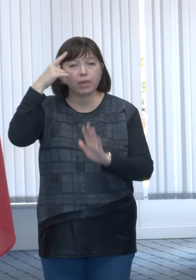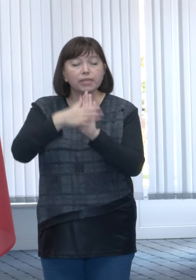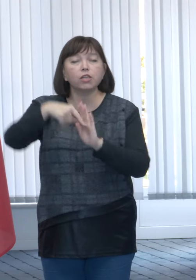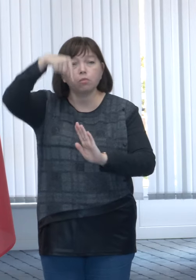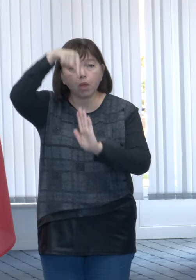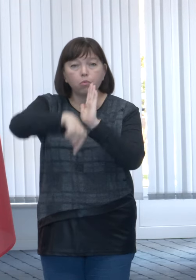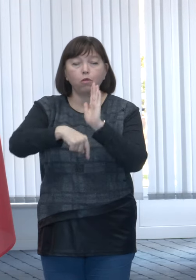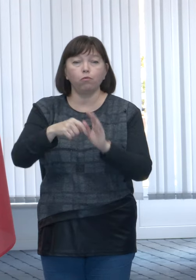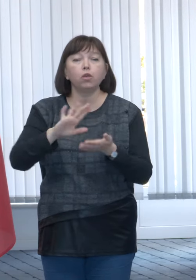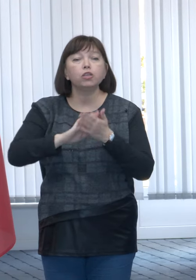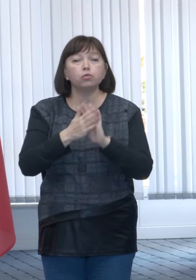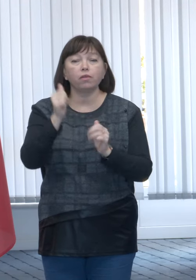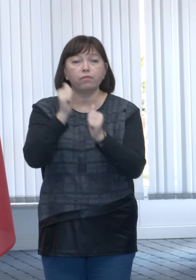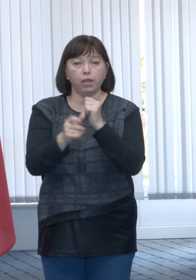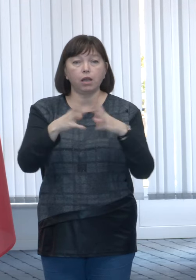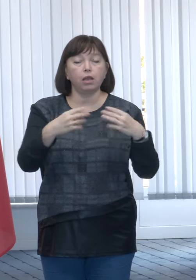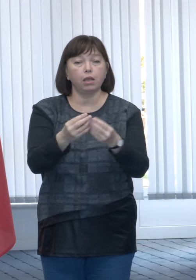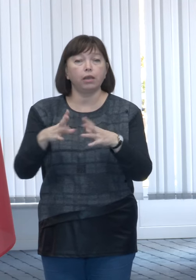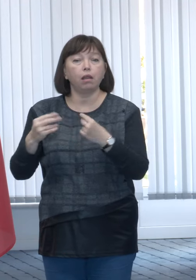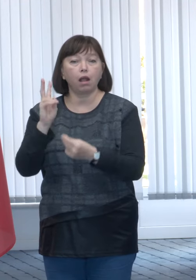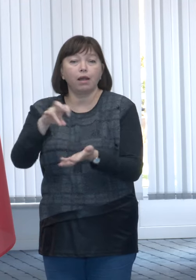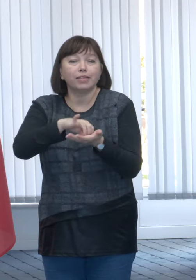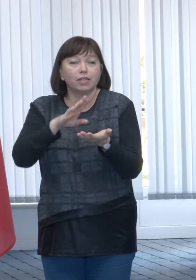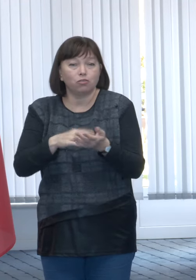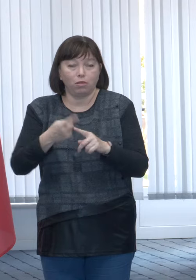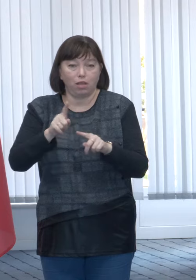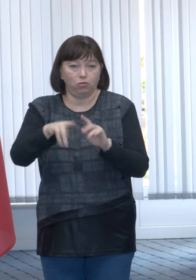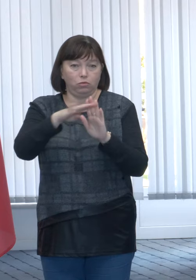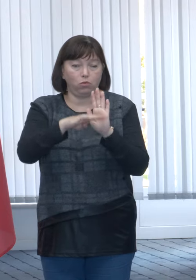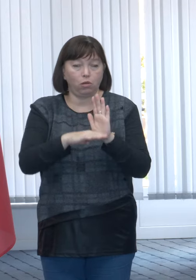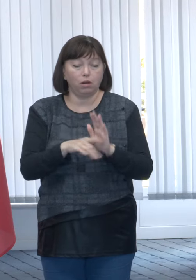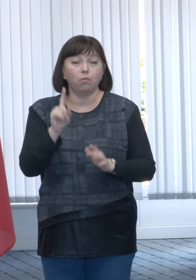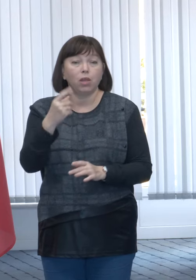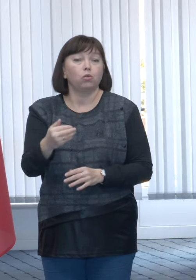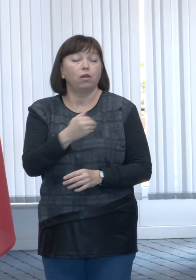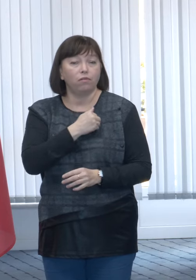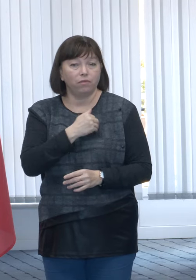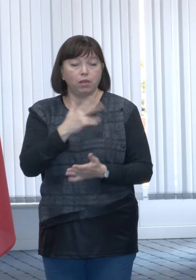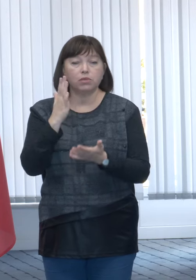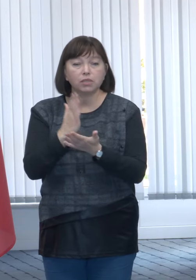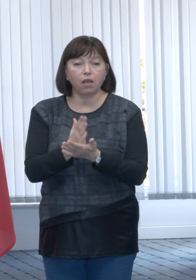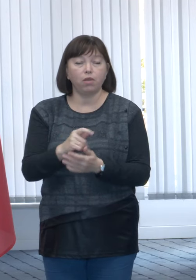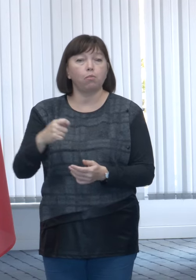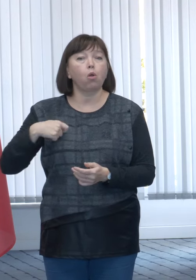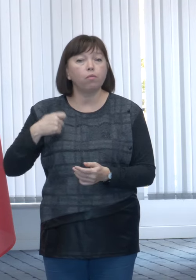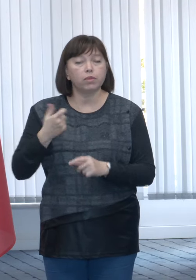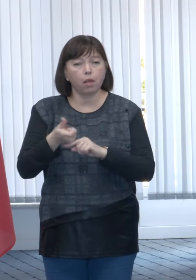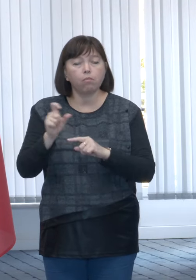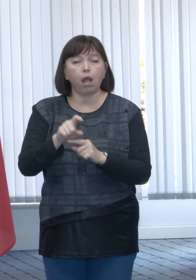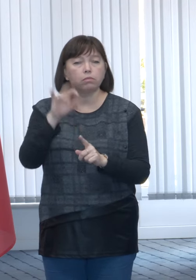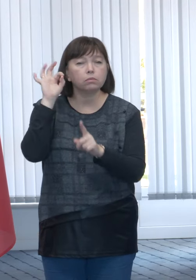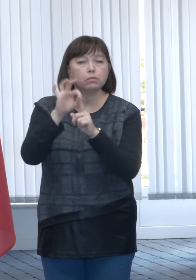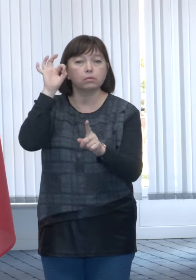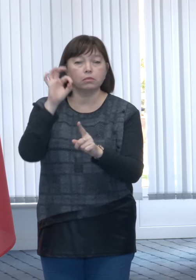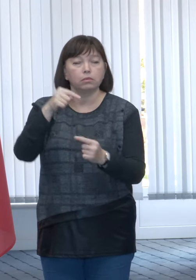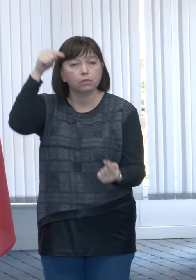situația fiecarei gospodării care se registrează în sistemul nostru, pentru că vrem să avem un sistem de compensație cât mai țintit posibil,